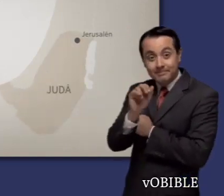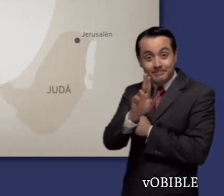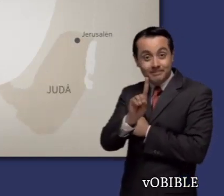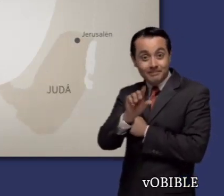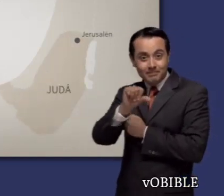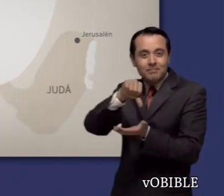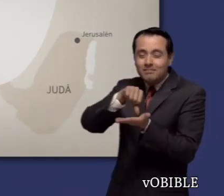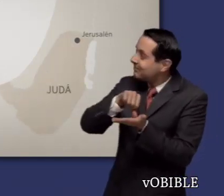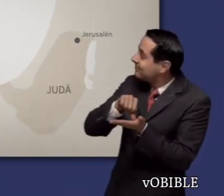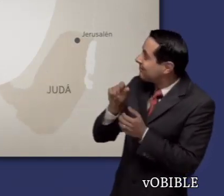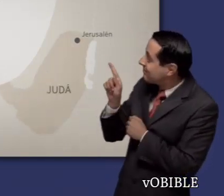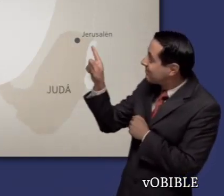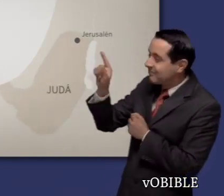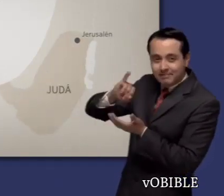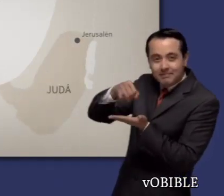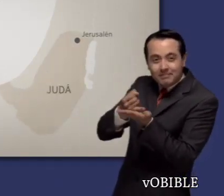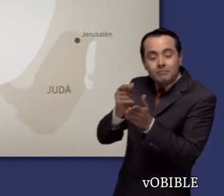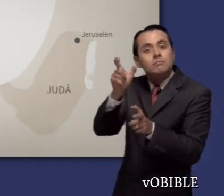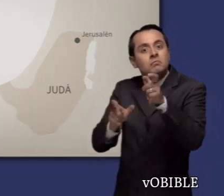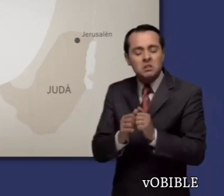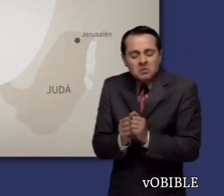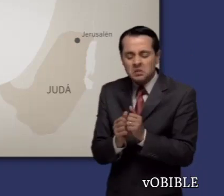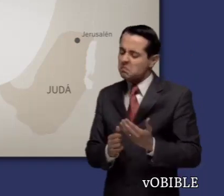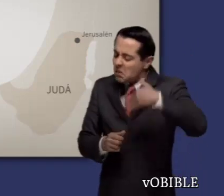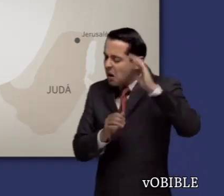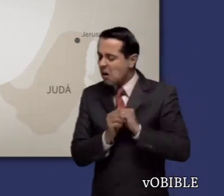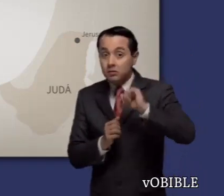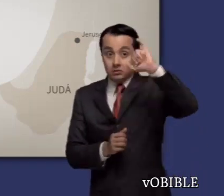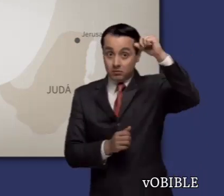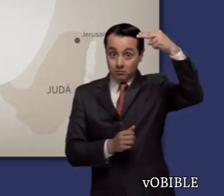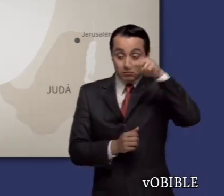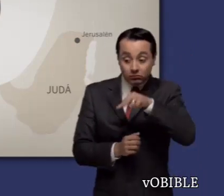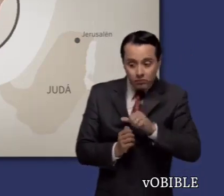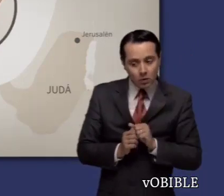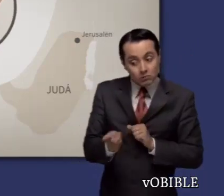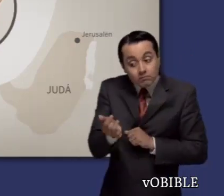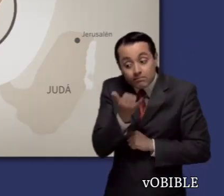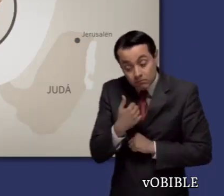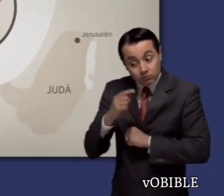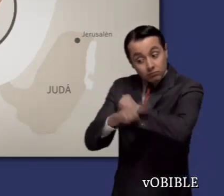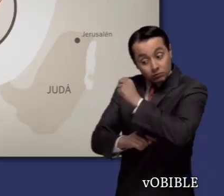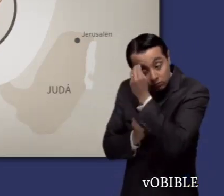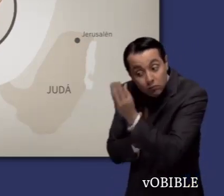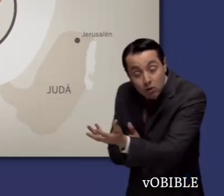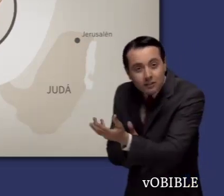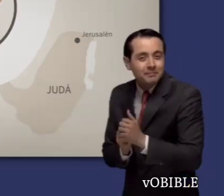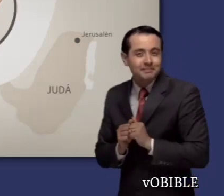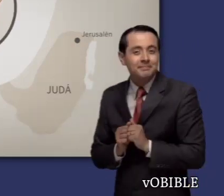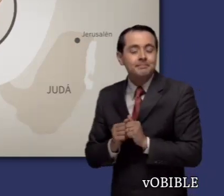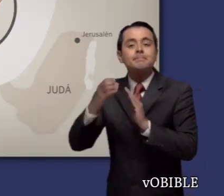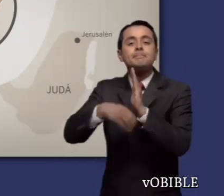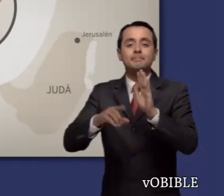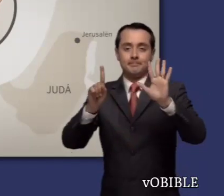Jerusalén y Judá, debido a los pecados de sus habitantes. En el capítulo seis, Isaías responde a la invitación de